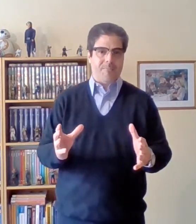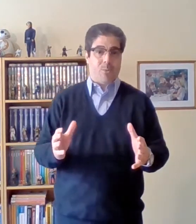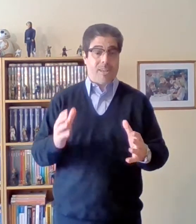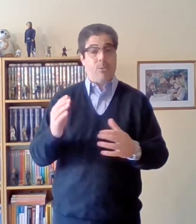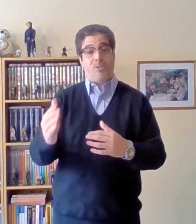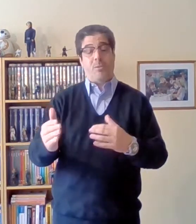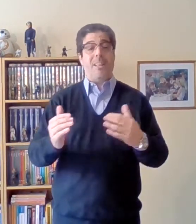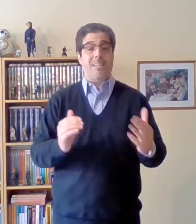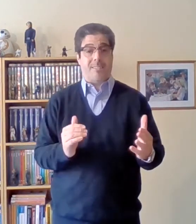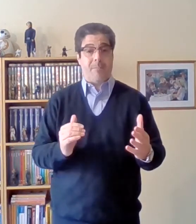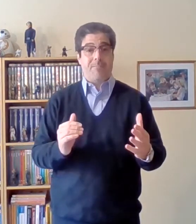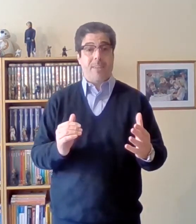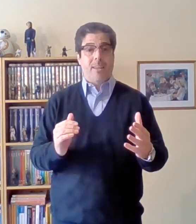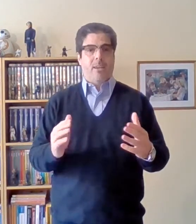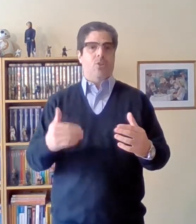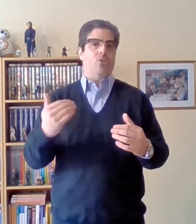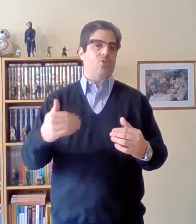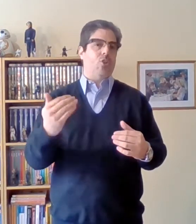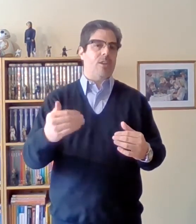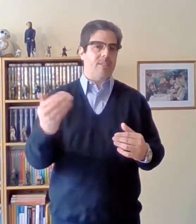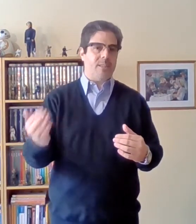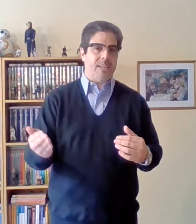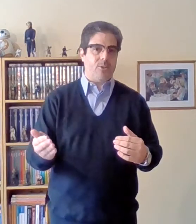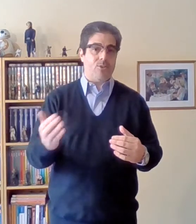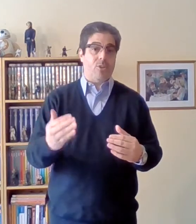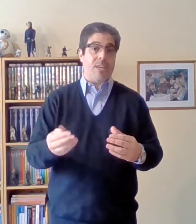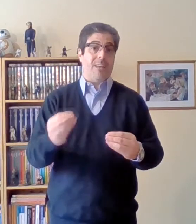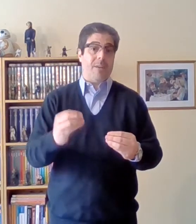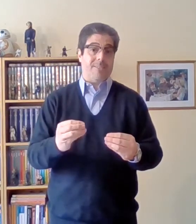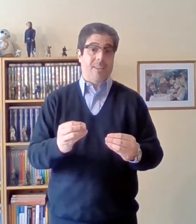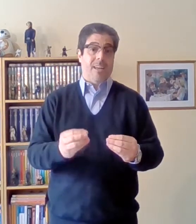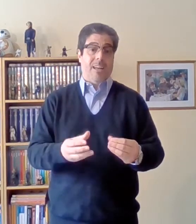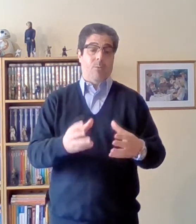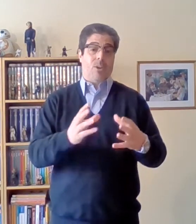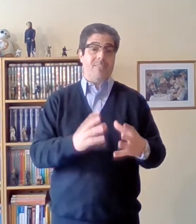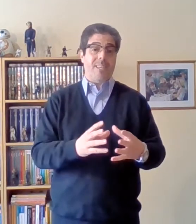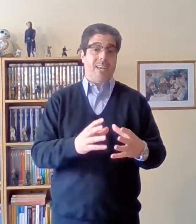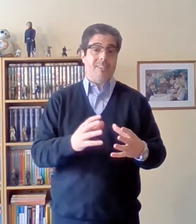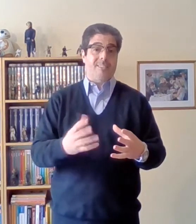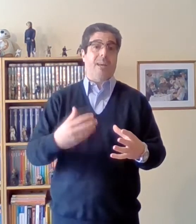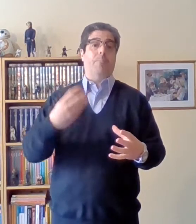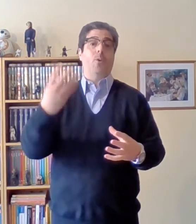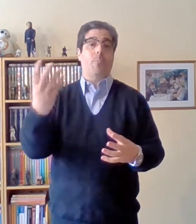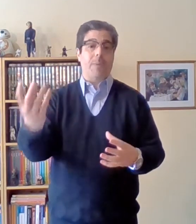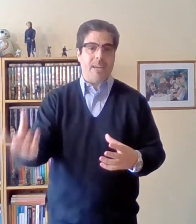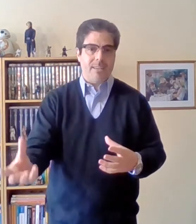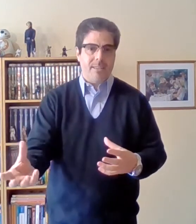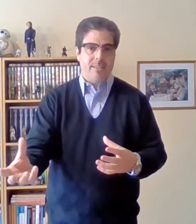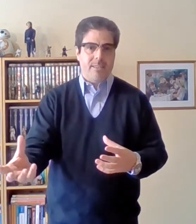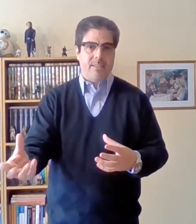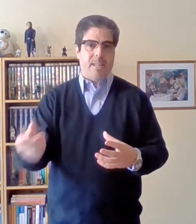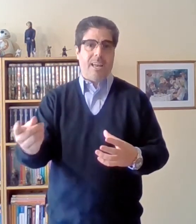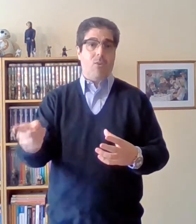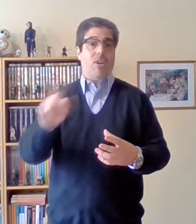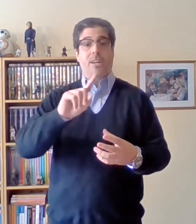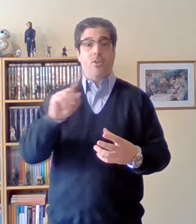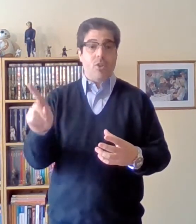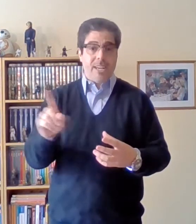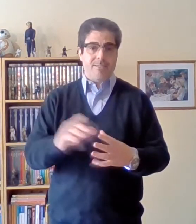porque inclusive él dice no solo existe esto sino que además la burguesía se apropia de algo que no es